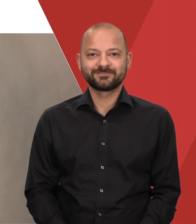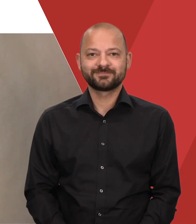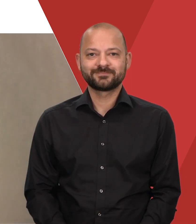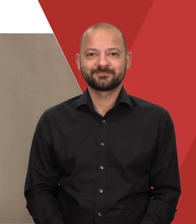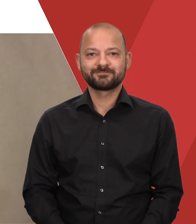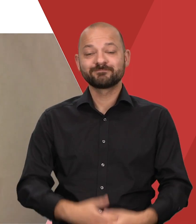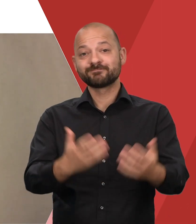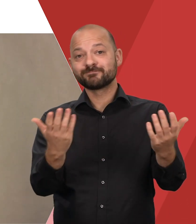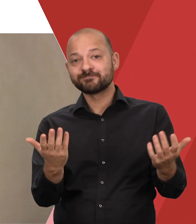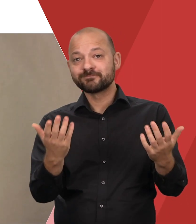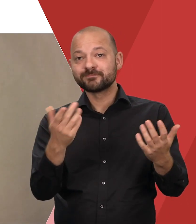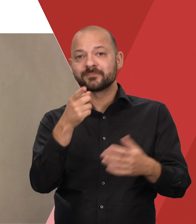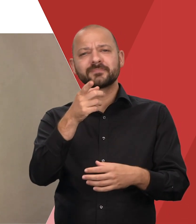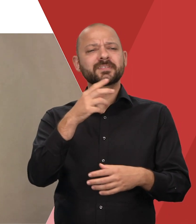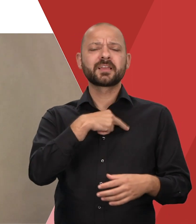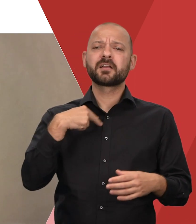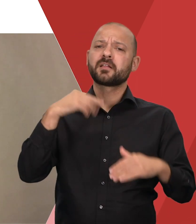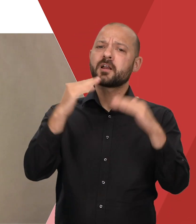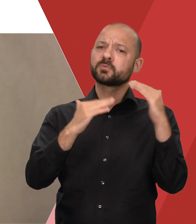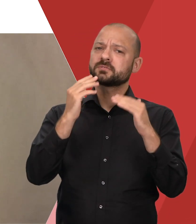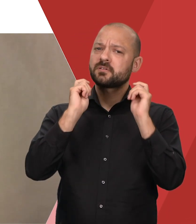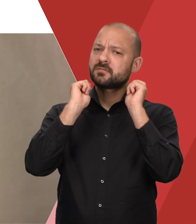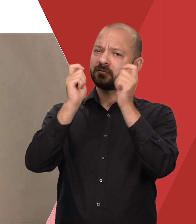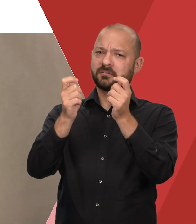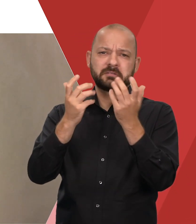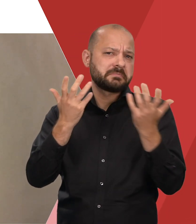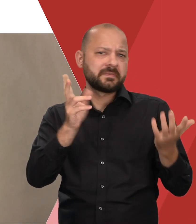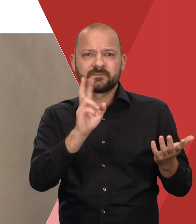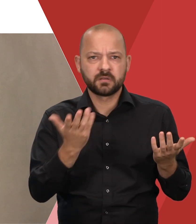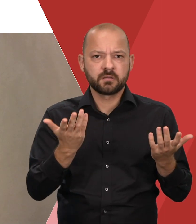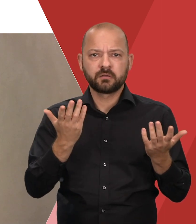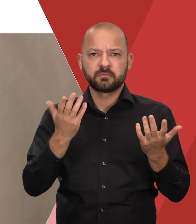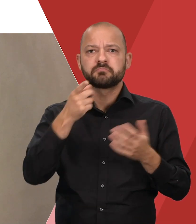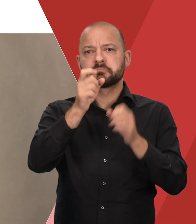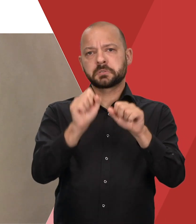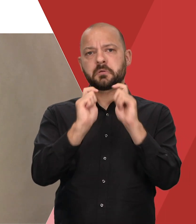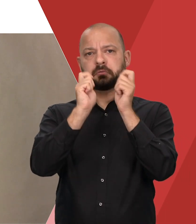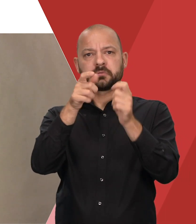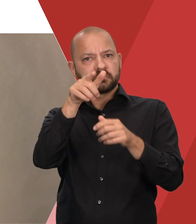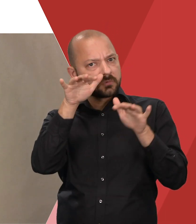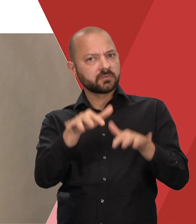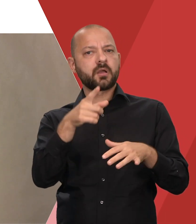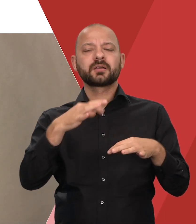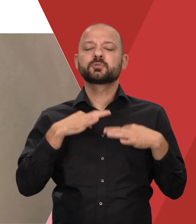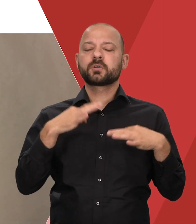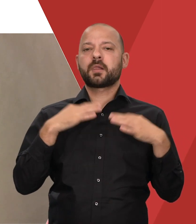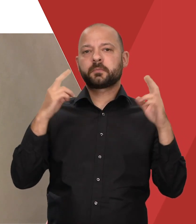Wer kann einen Nachteilsausgleich beantragen? Du kannst einen Nachteilsausgleich beantragen, wenn du eine dauerhafte